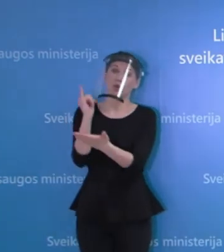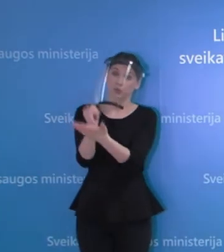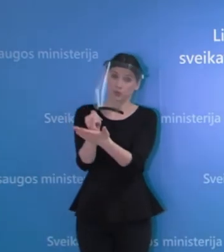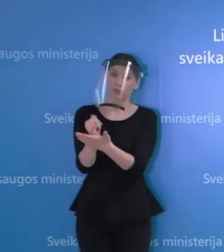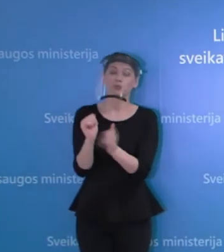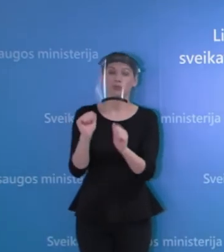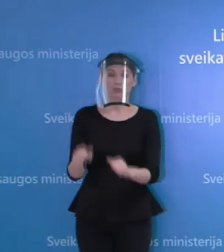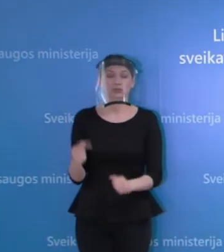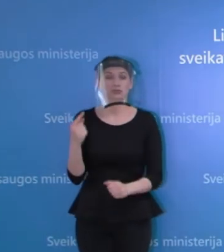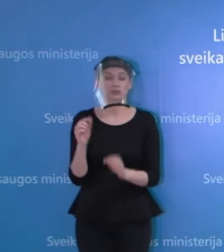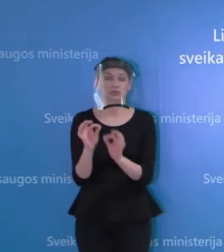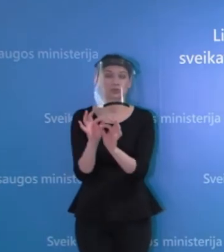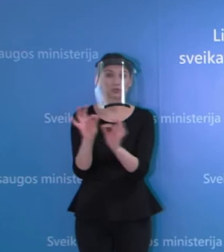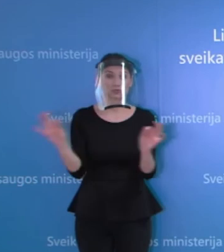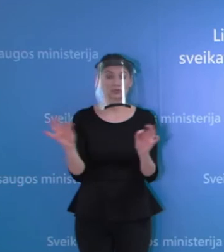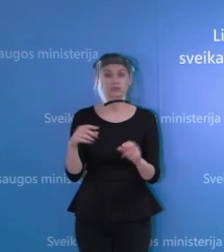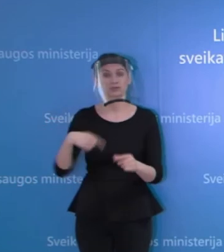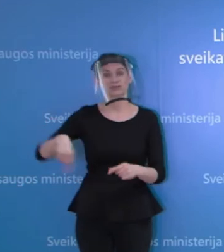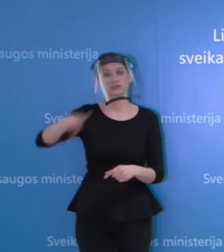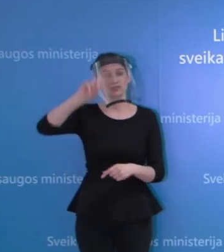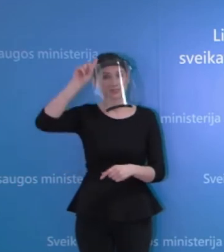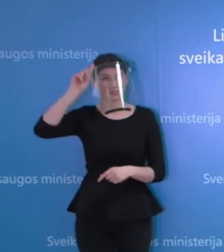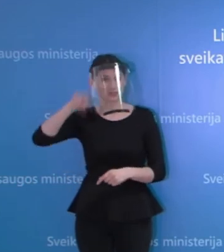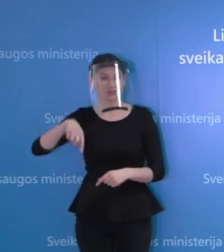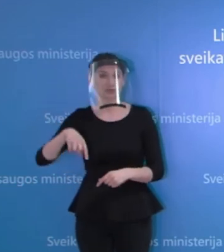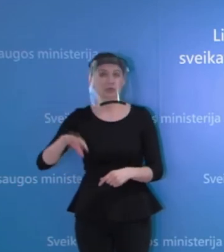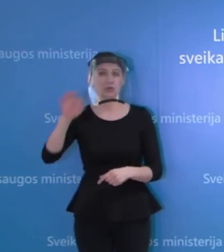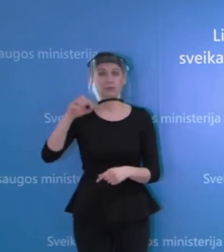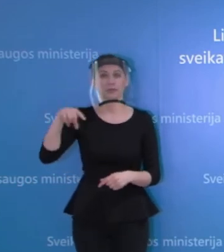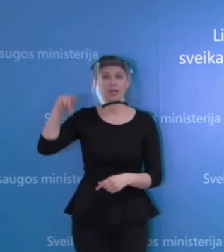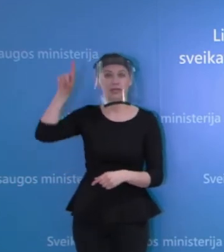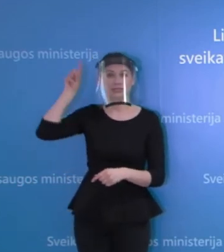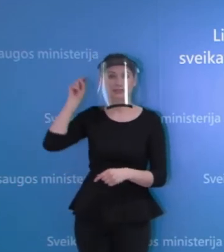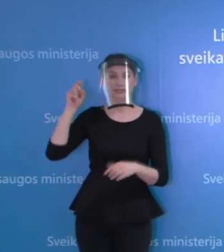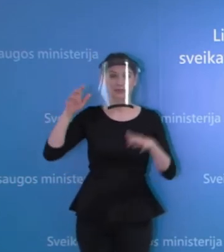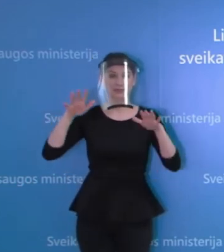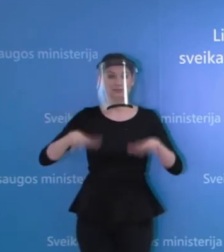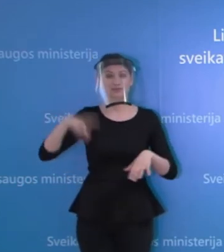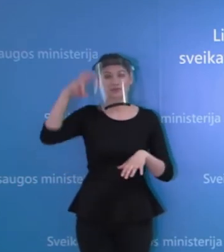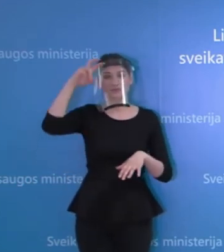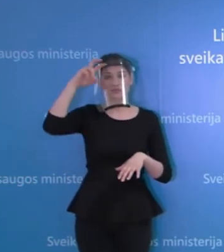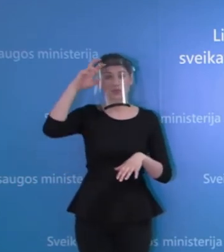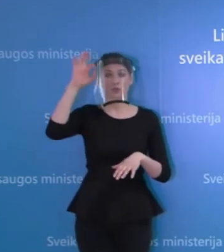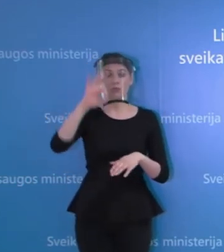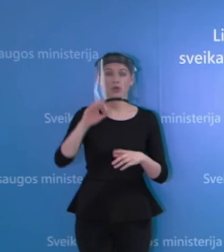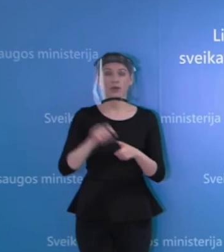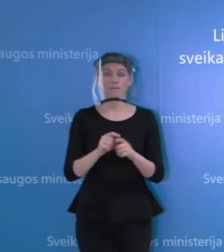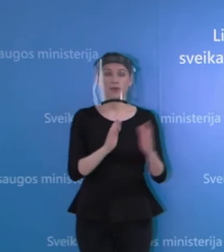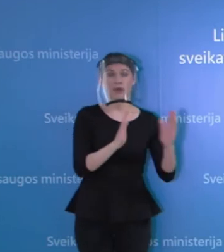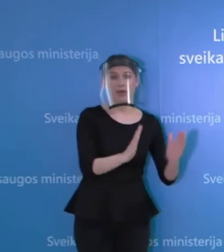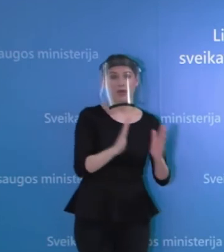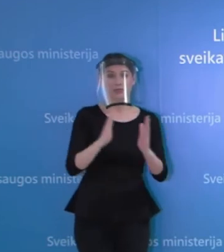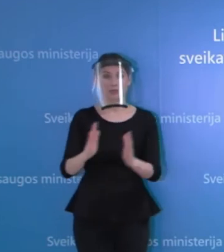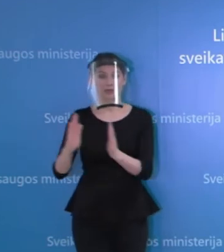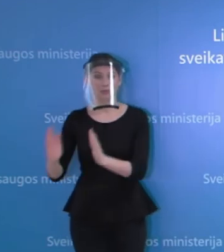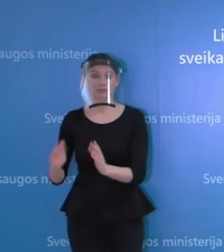ir jūs tikrai girdėjot tuos svarstymus ir praėjusio savaitę, vyriausybėjai dėl keletos etapų, tai apie juos